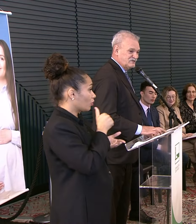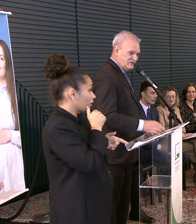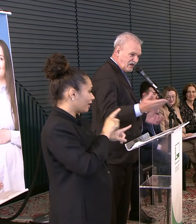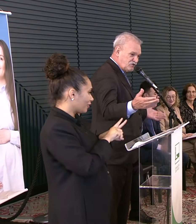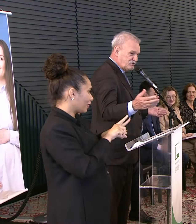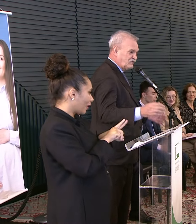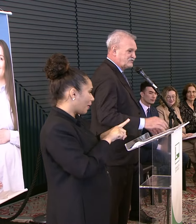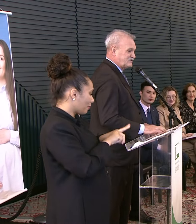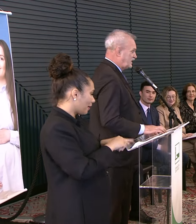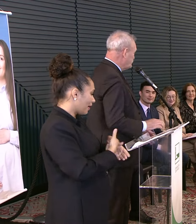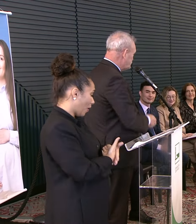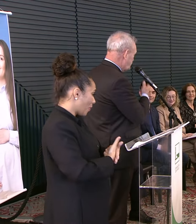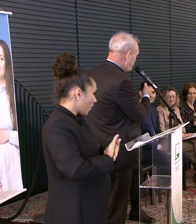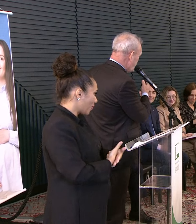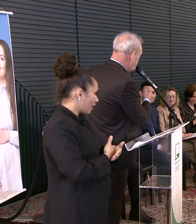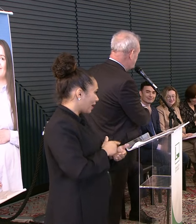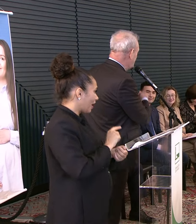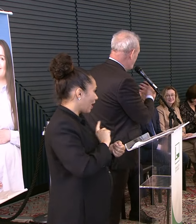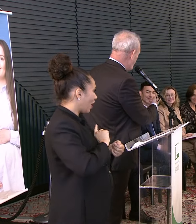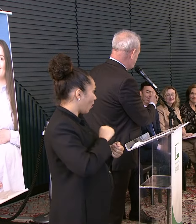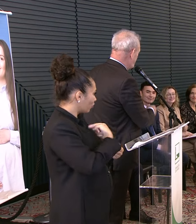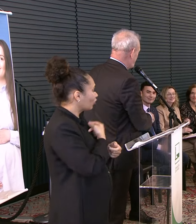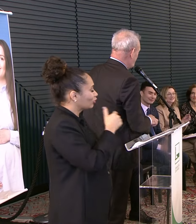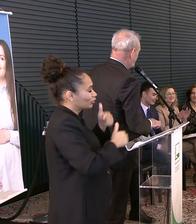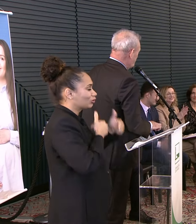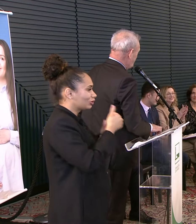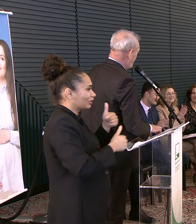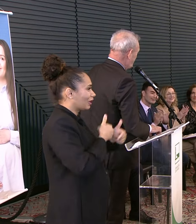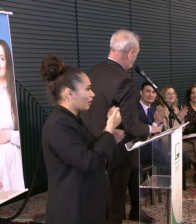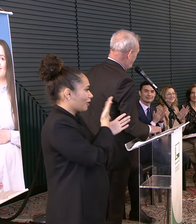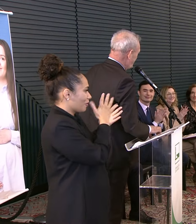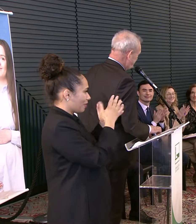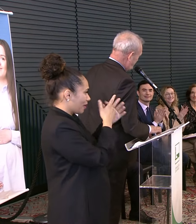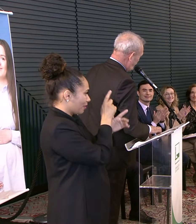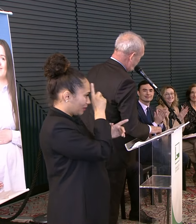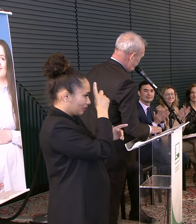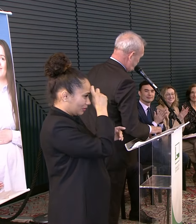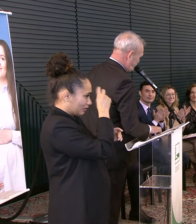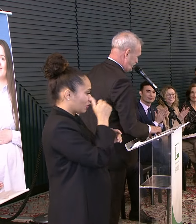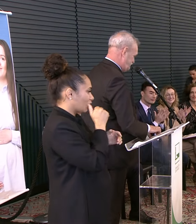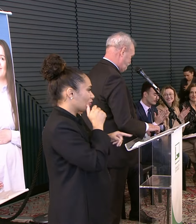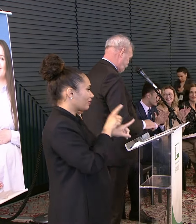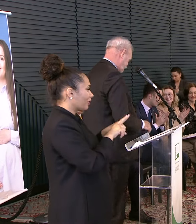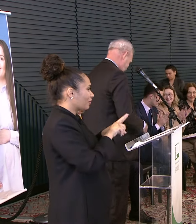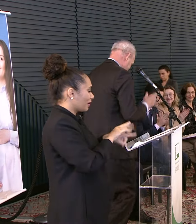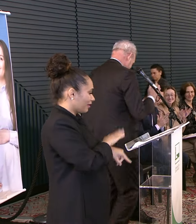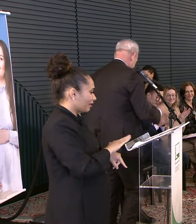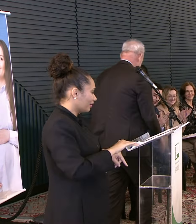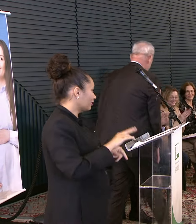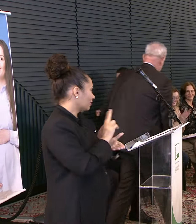crianças É isso que nós fizemos Parabéns Ao Hospital da Mulher E da Criança Da UFGD